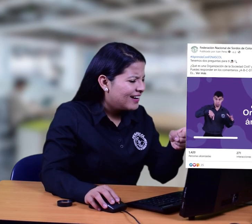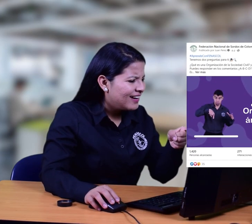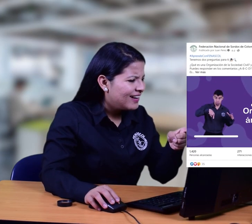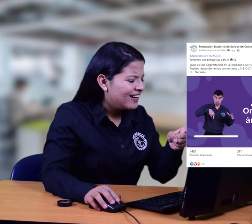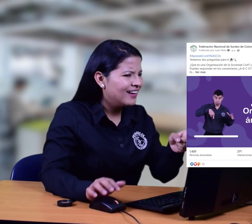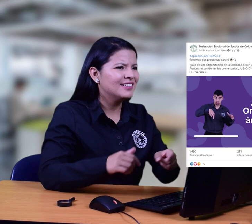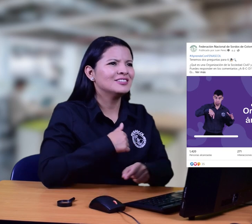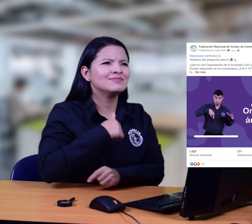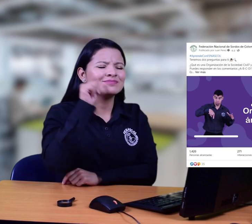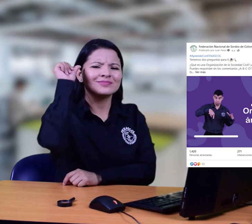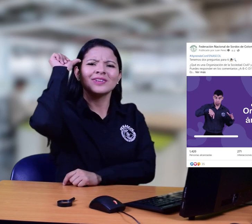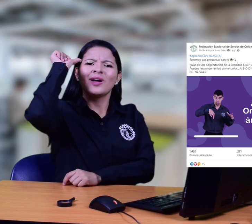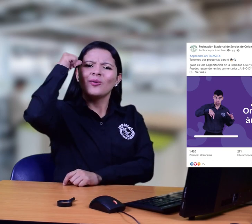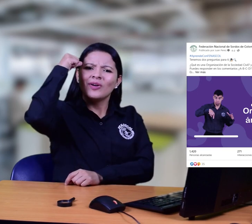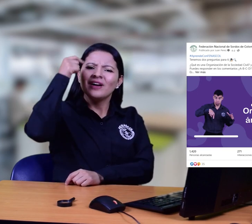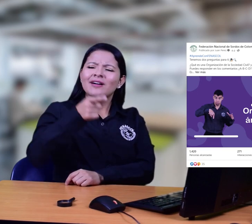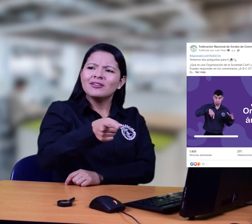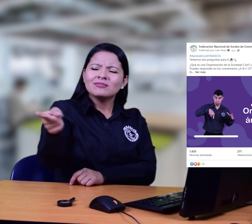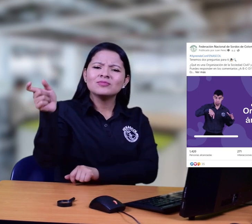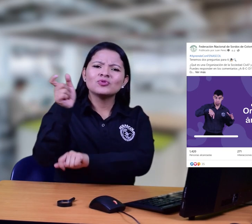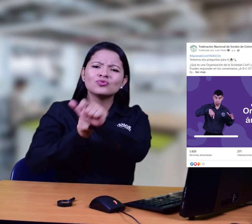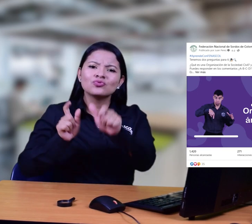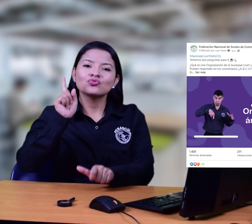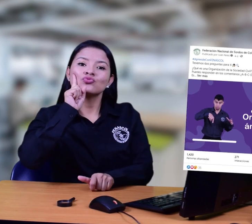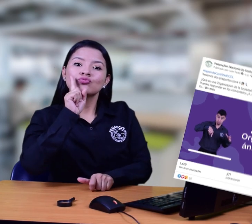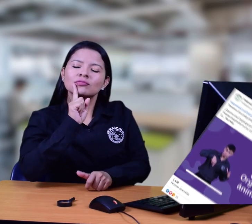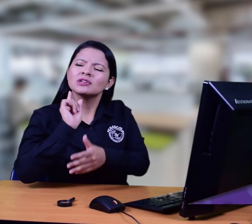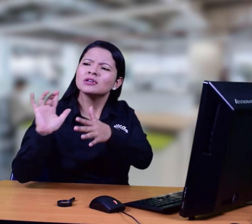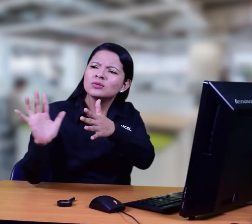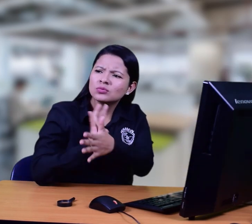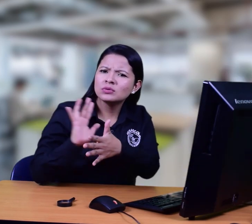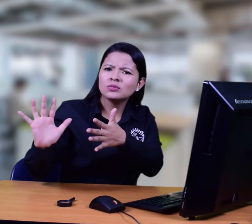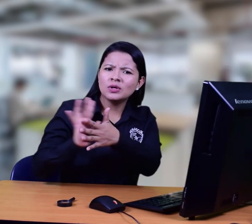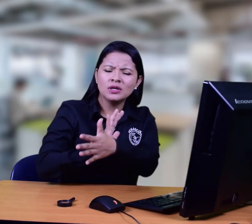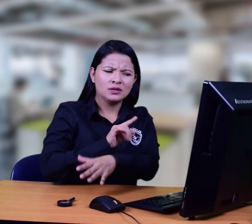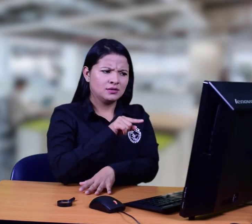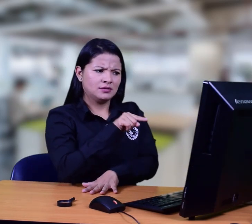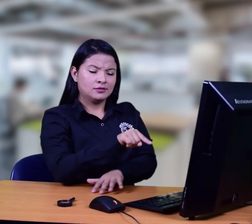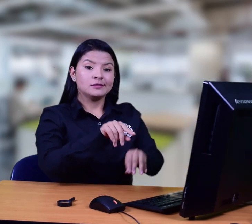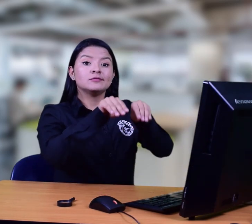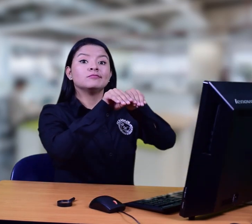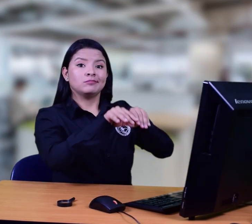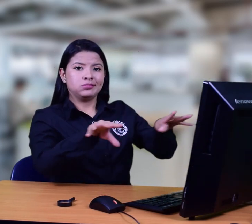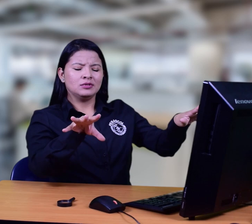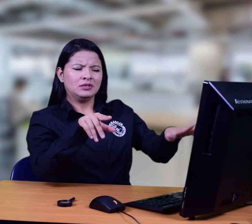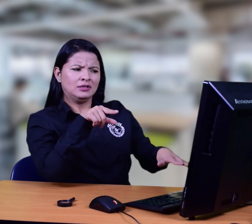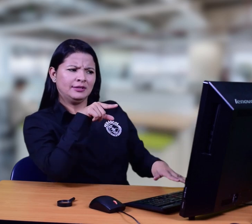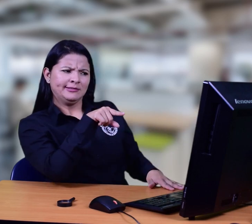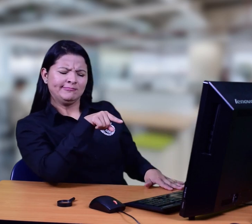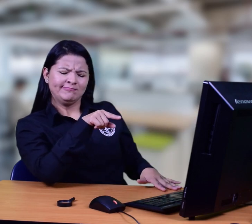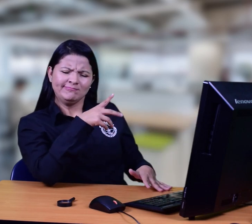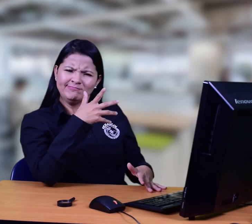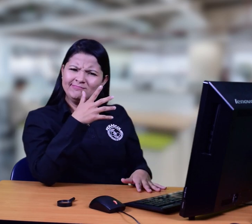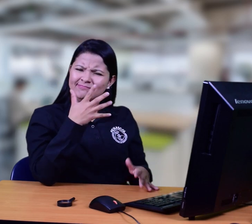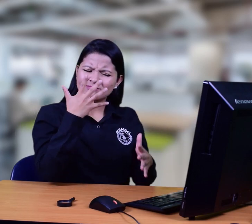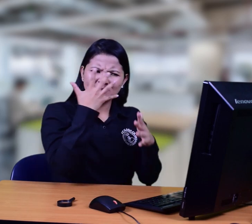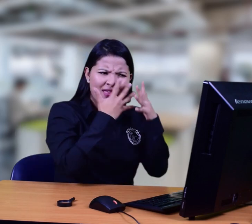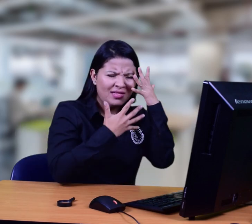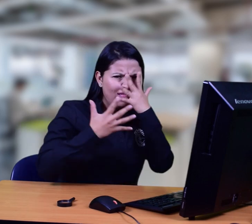¡Ay, sí! Recuerdo que algunas personas sordas me han contado de esta publicación y estaban